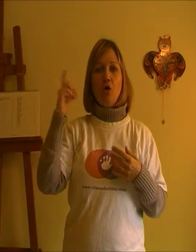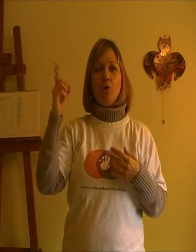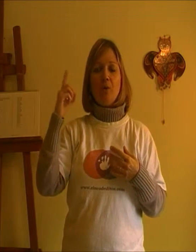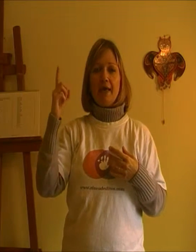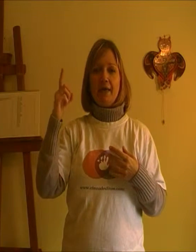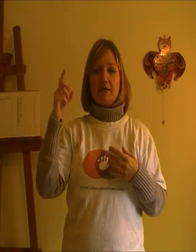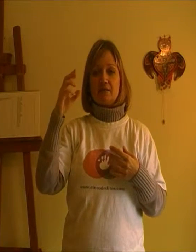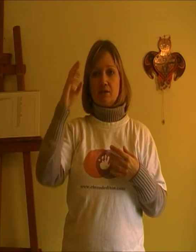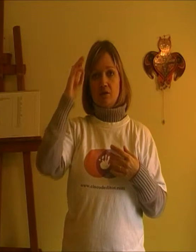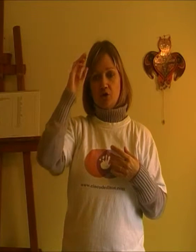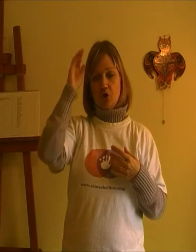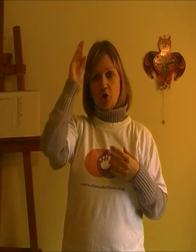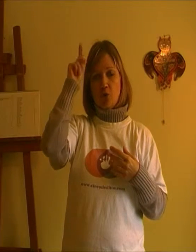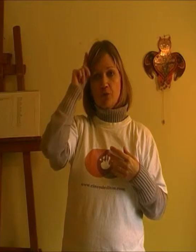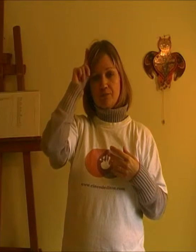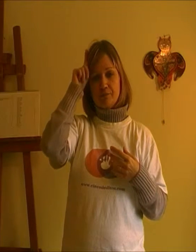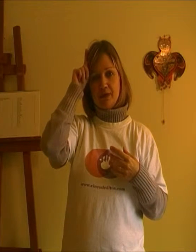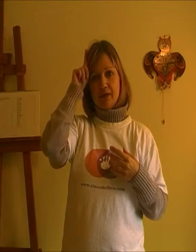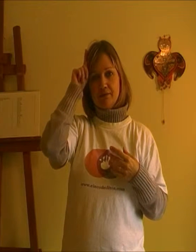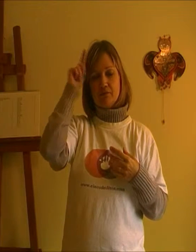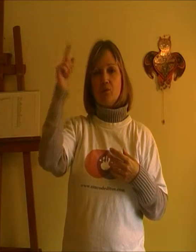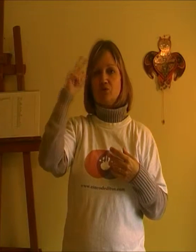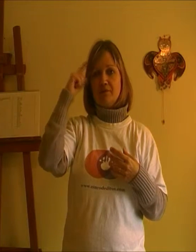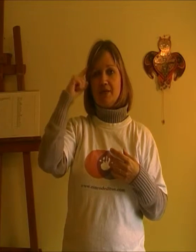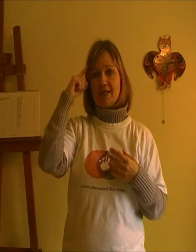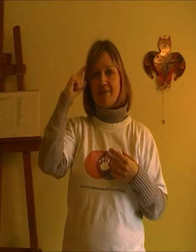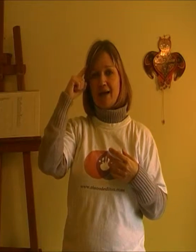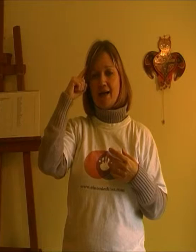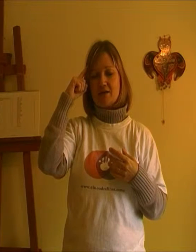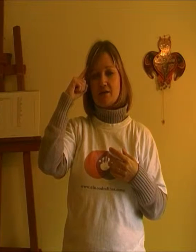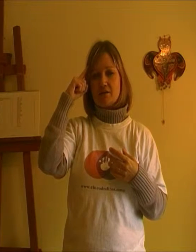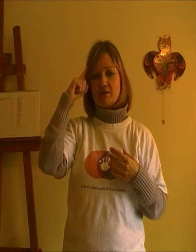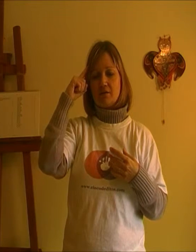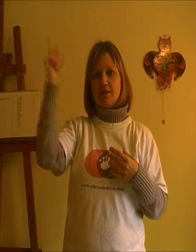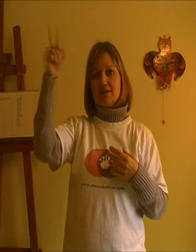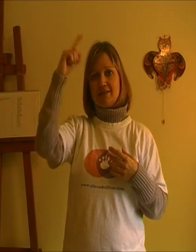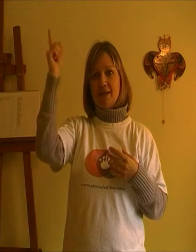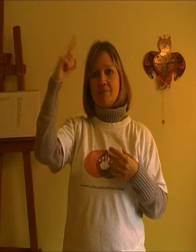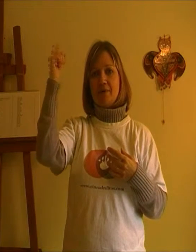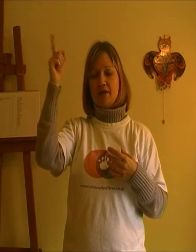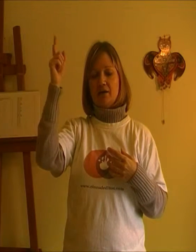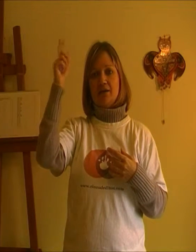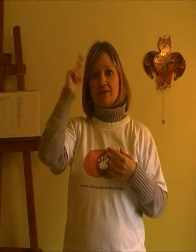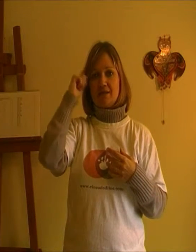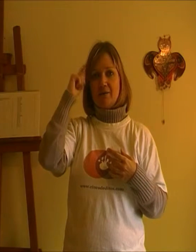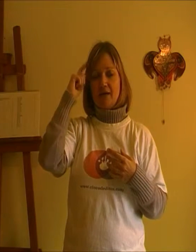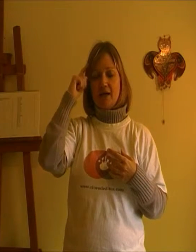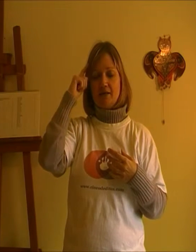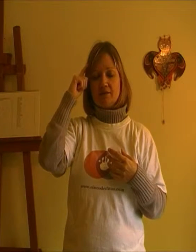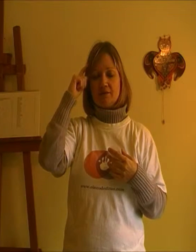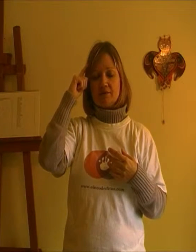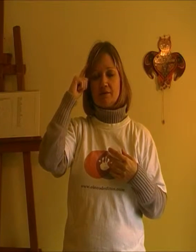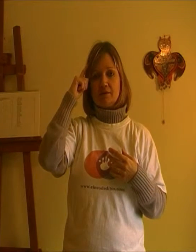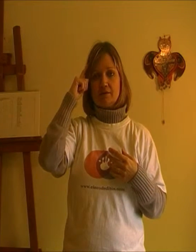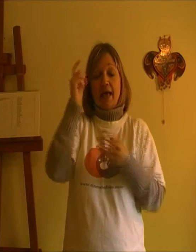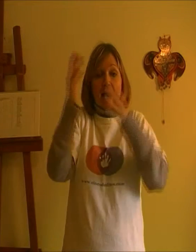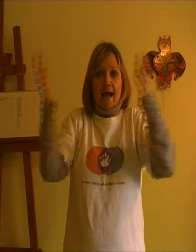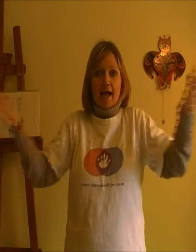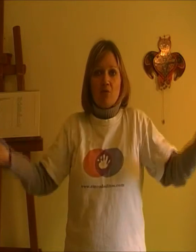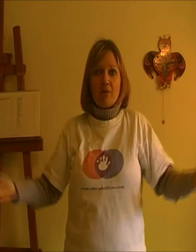always know, ¿vale? O siempre sabrás, siempre sabrás, how